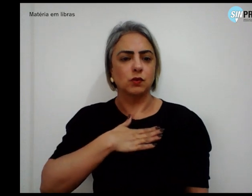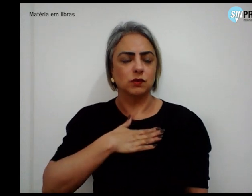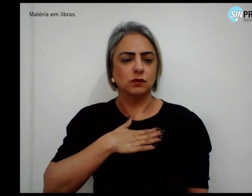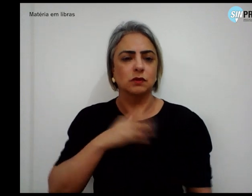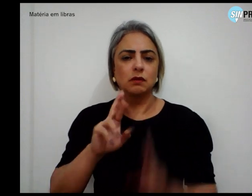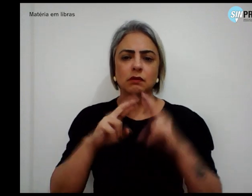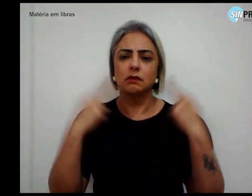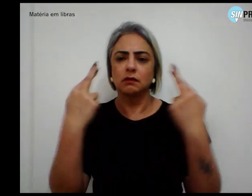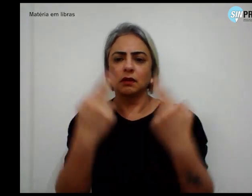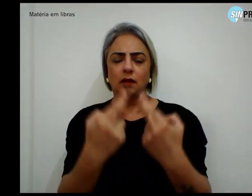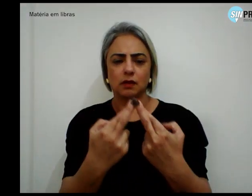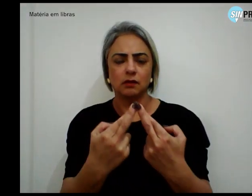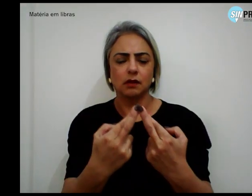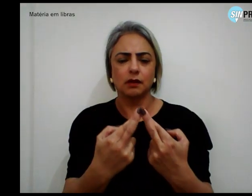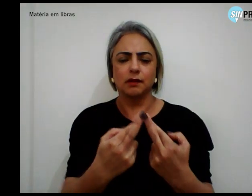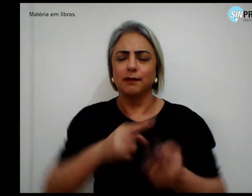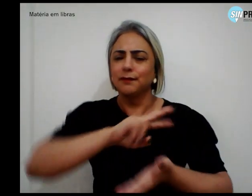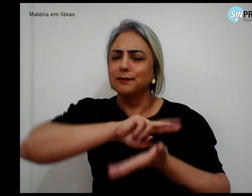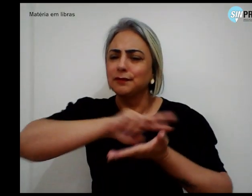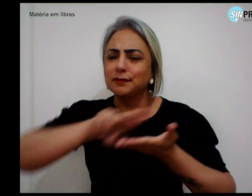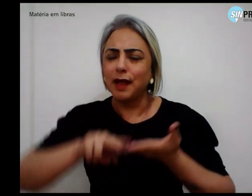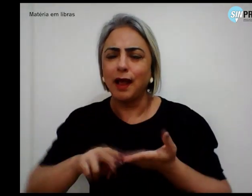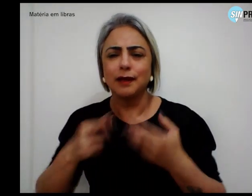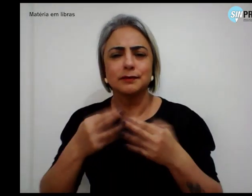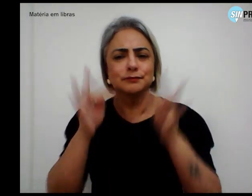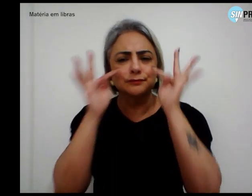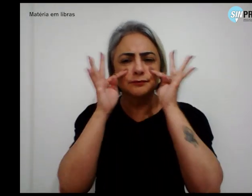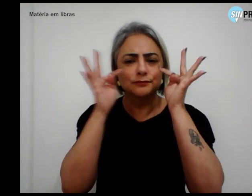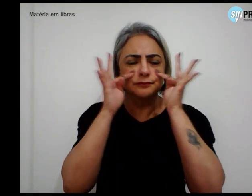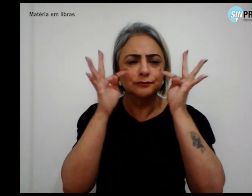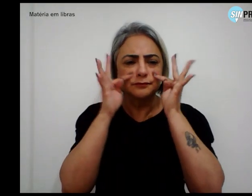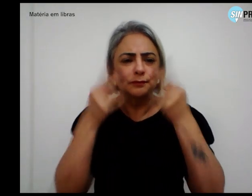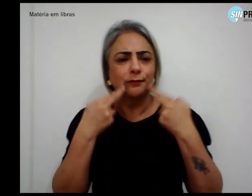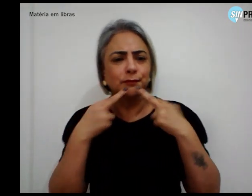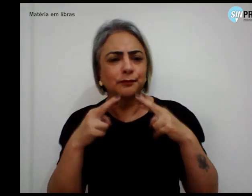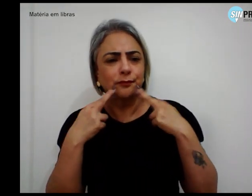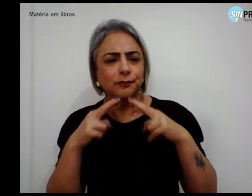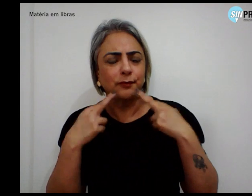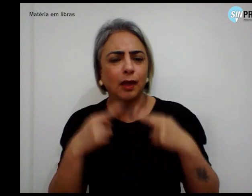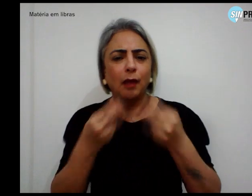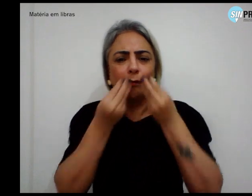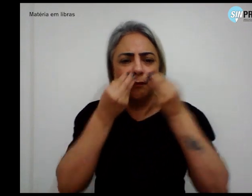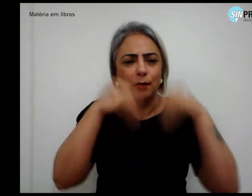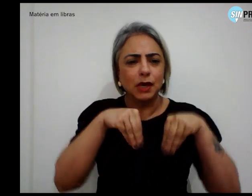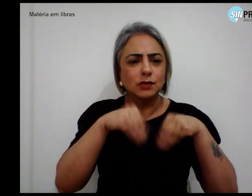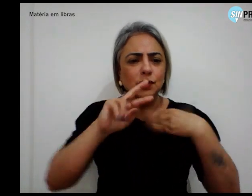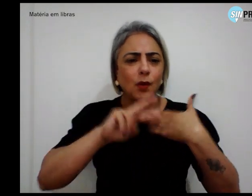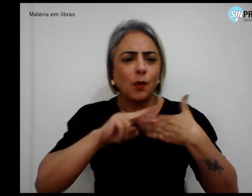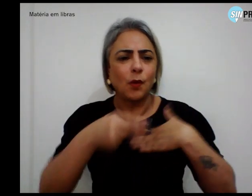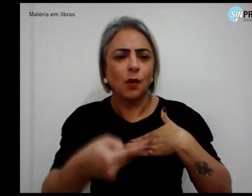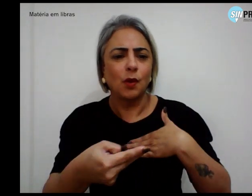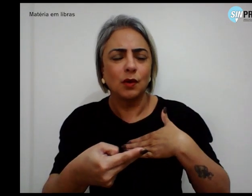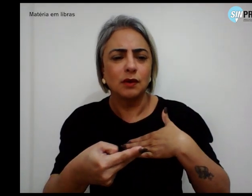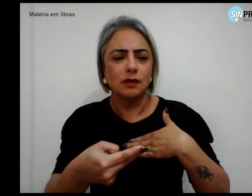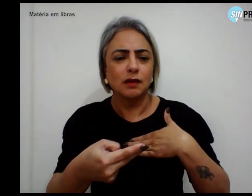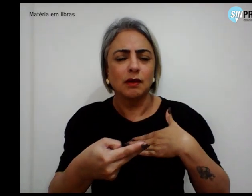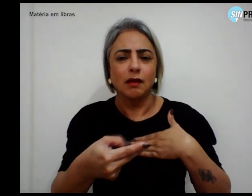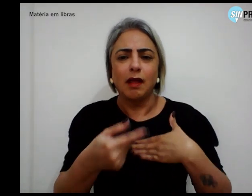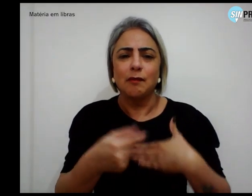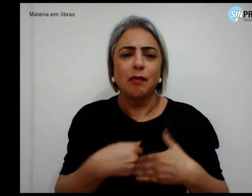reunião, foram muitos os relatos de contratempos e prejuízos causados pela ineficiência